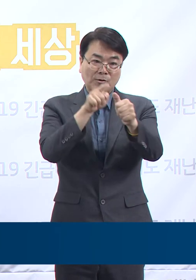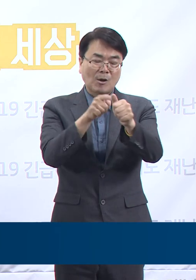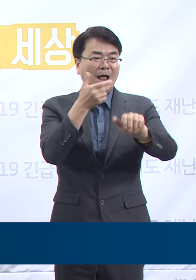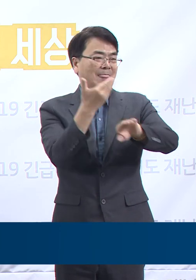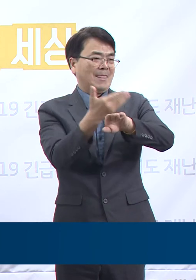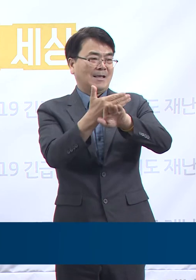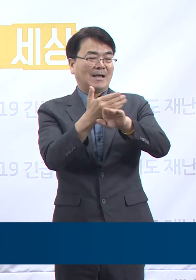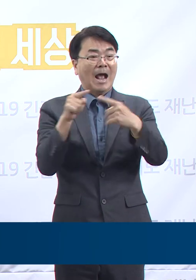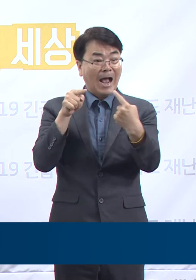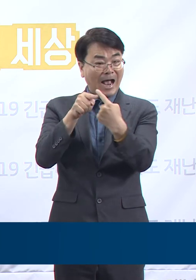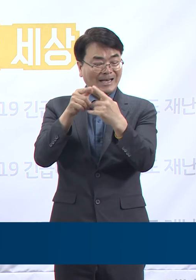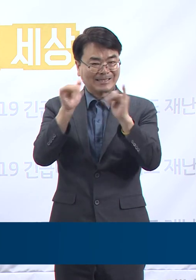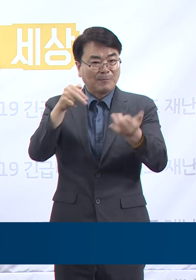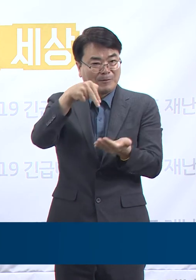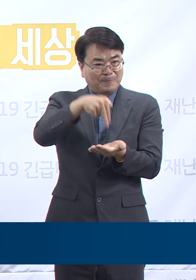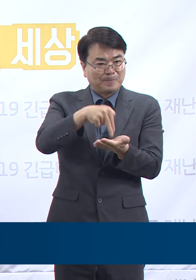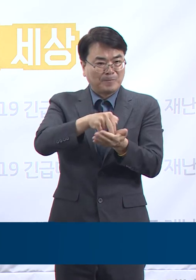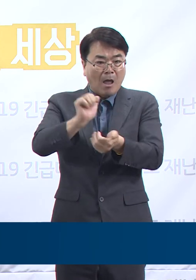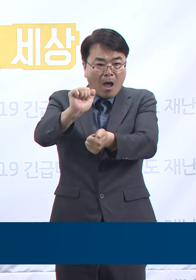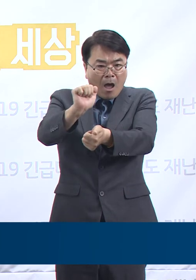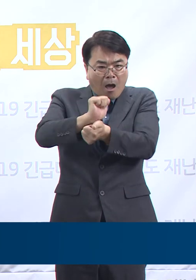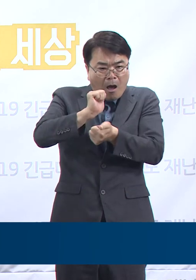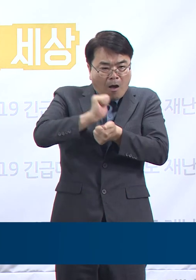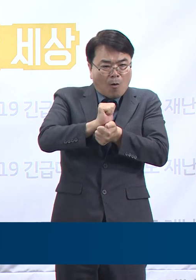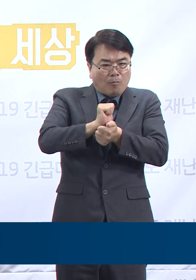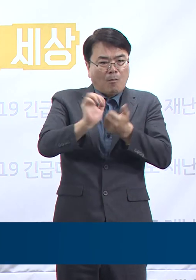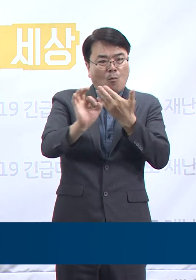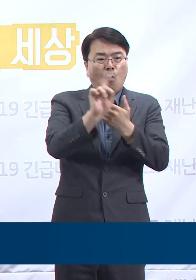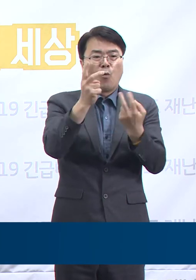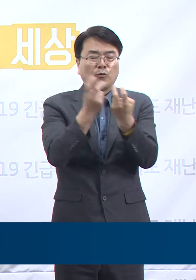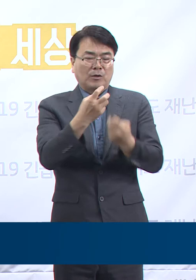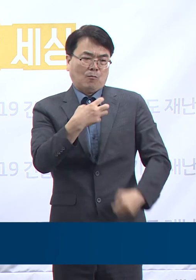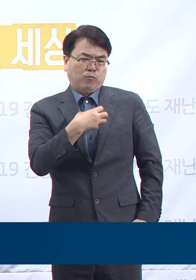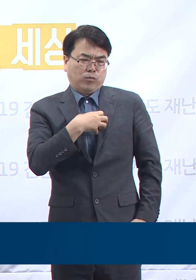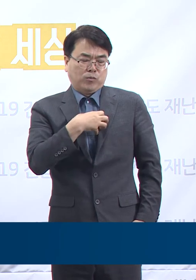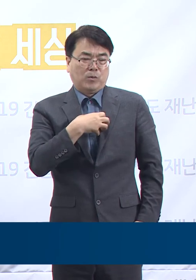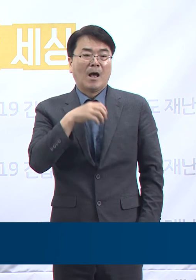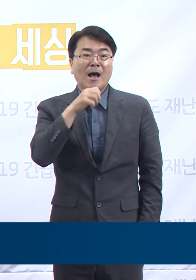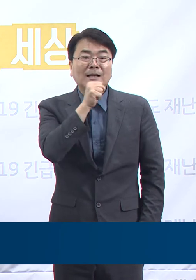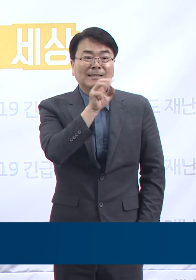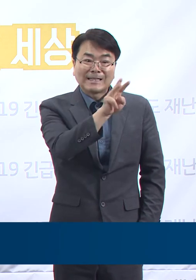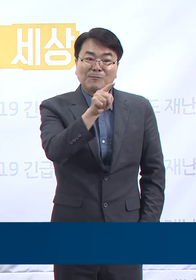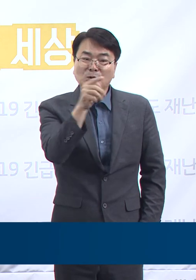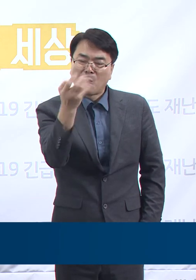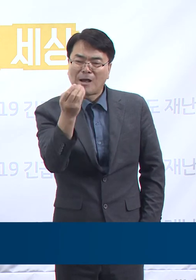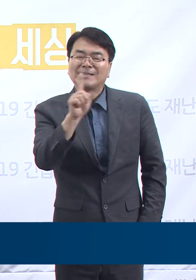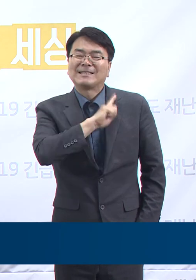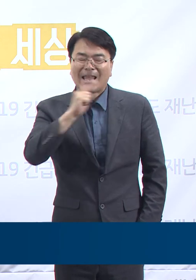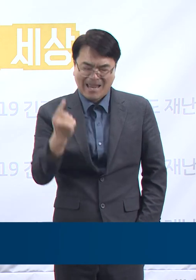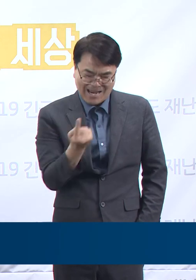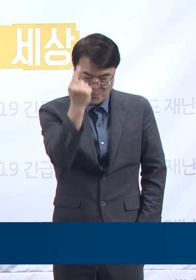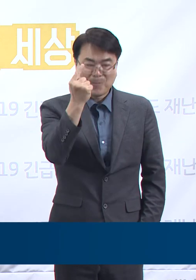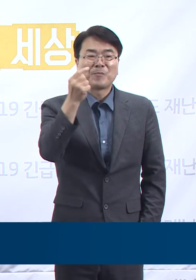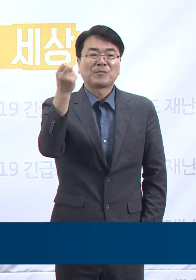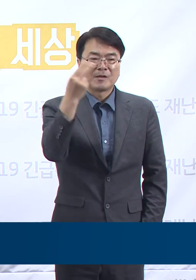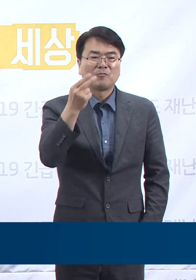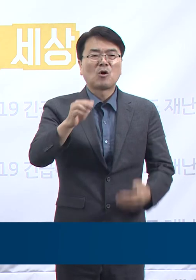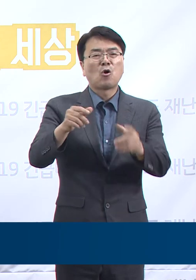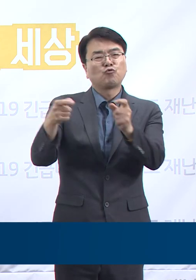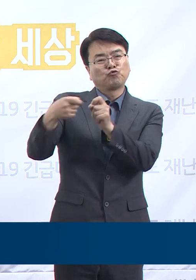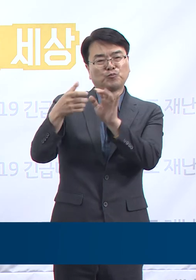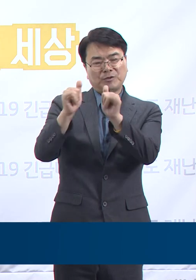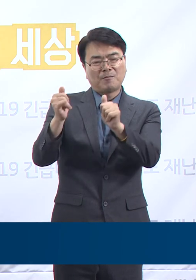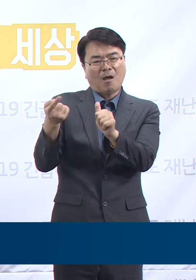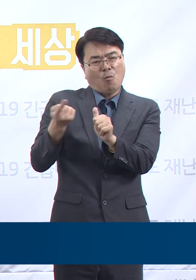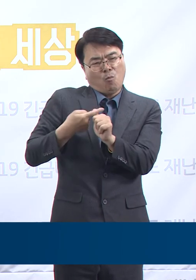감염 확진 두려움이 3.77점으로 가장 높고 접촉자라는 이유로 주변으로부터 비난과 피해를